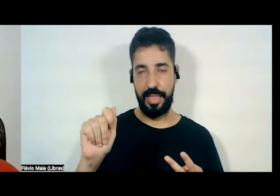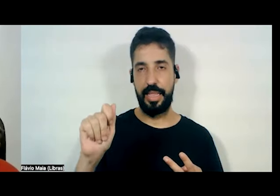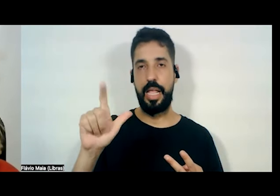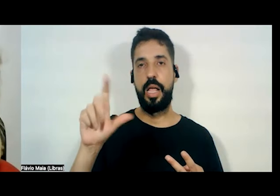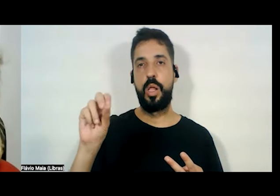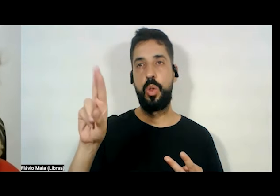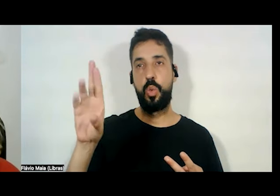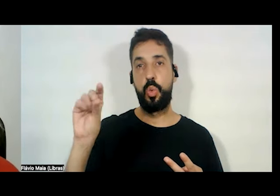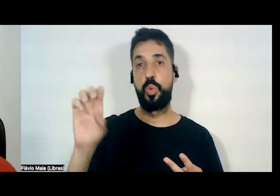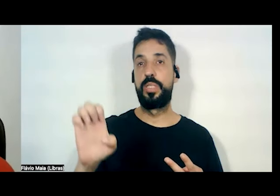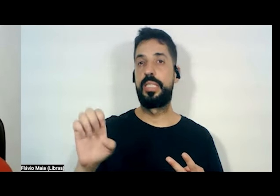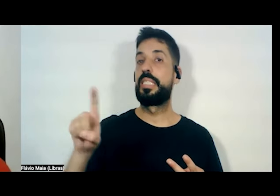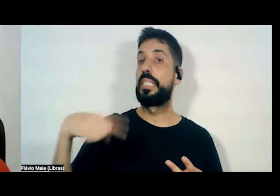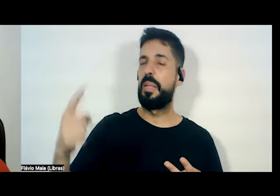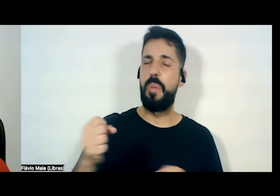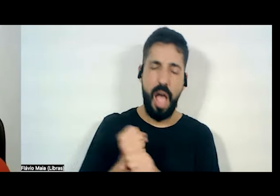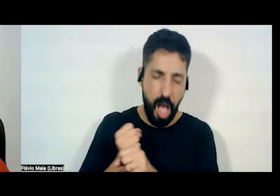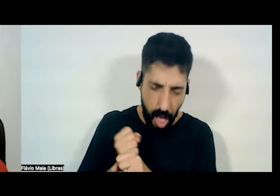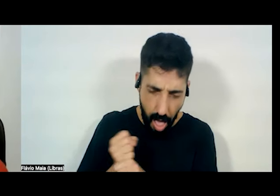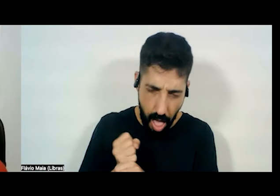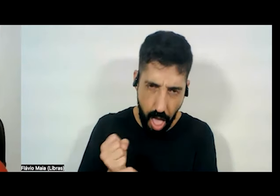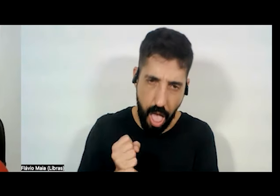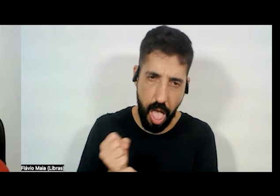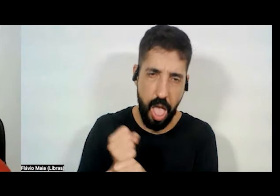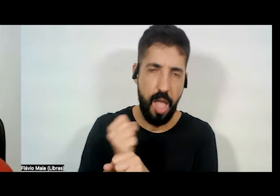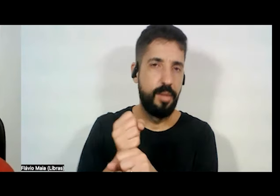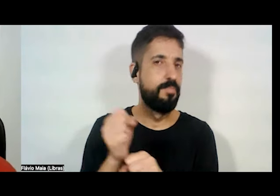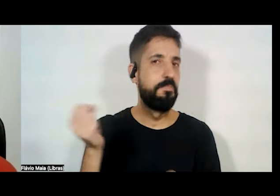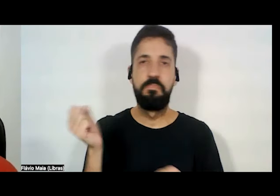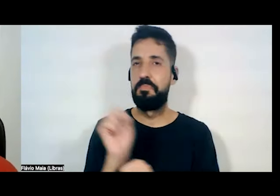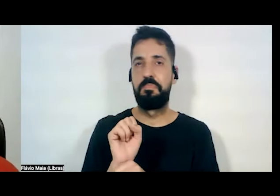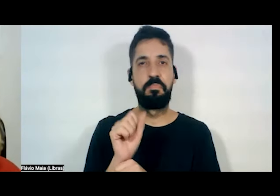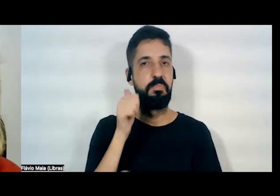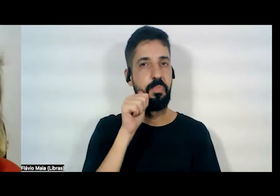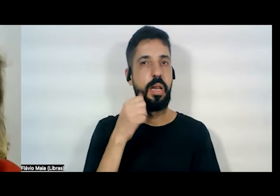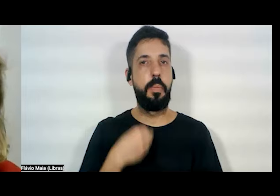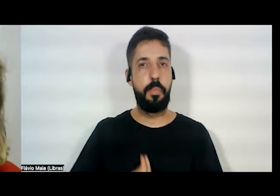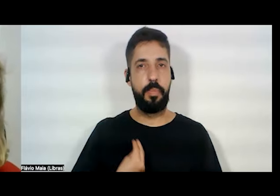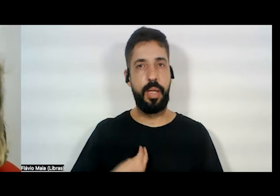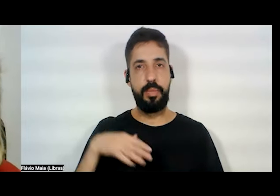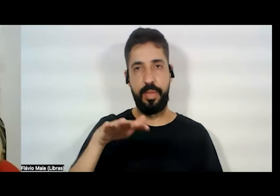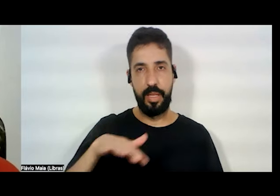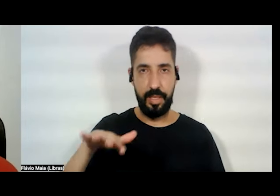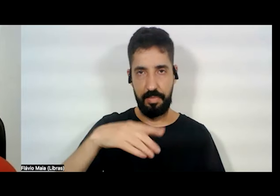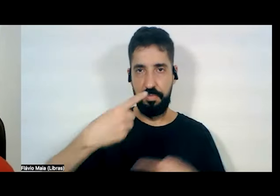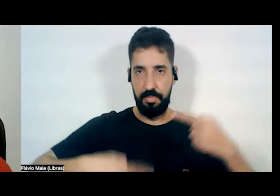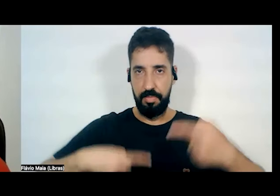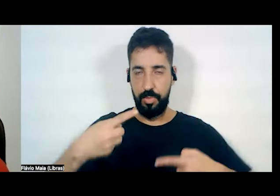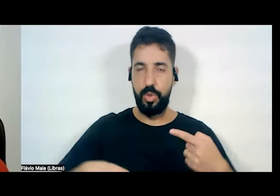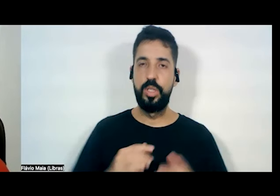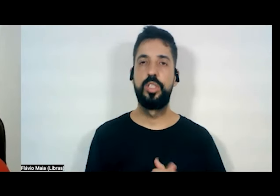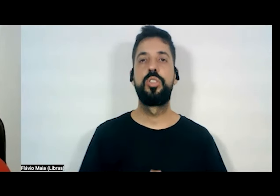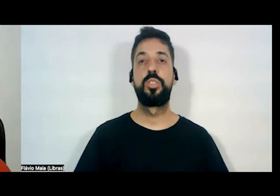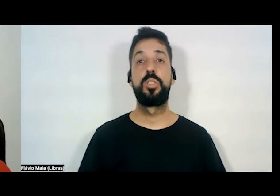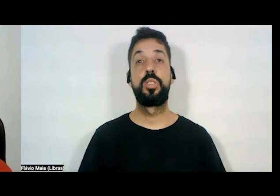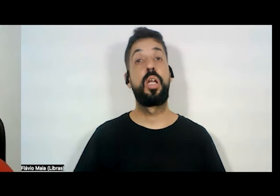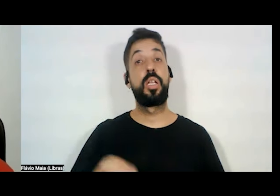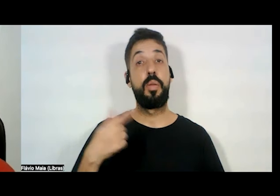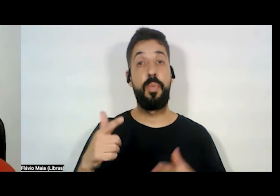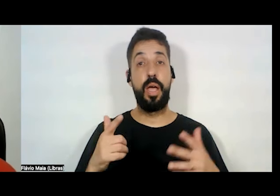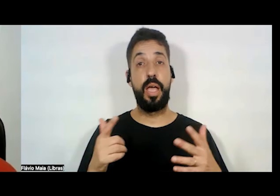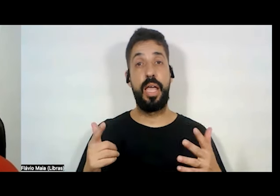décadas de reconhecimento da participação das mulheres no ambiente legislativo. E na Assembleia Nacional